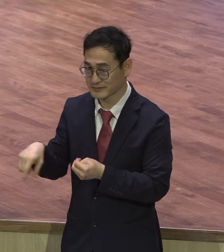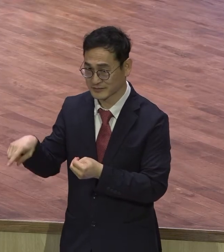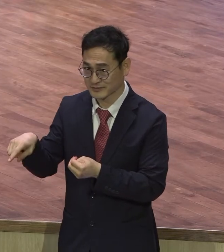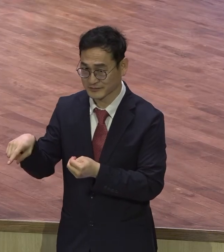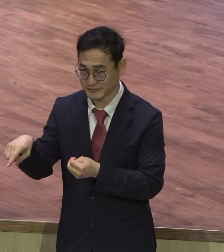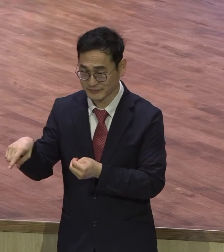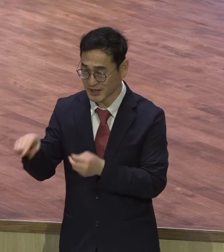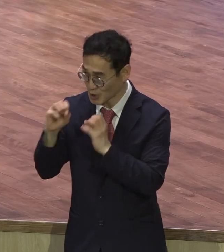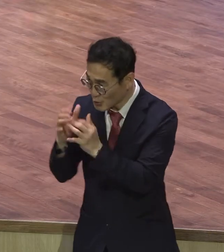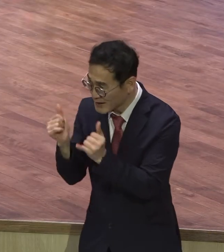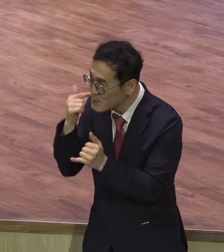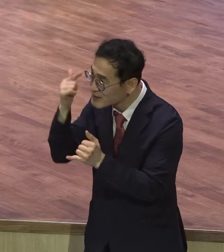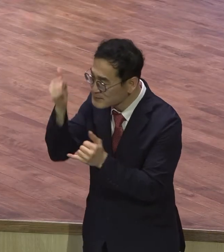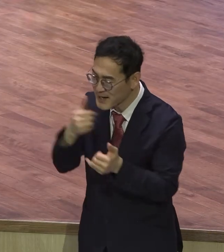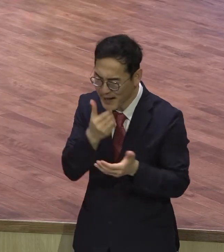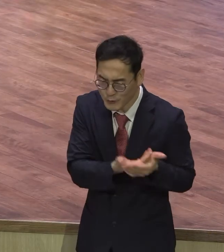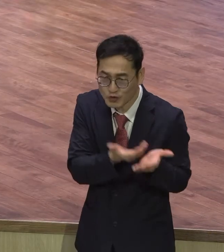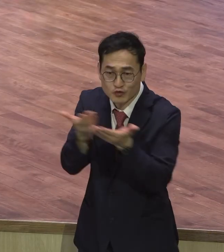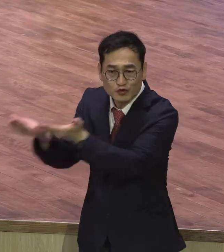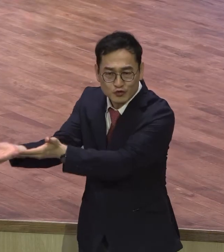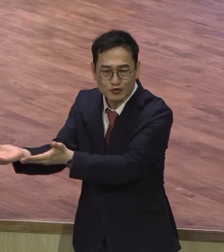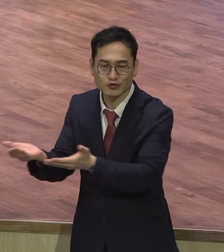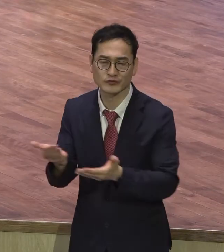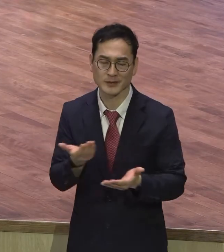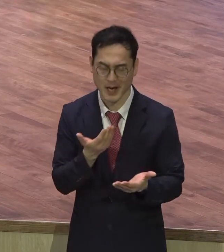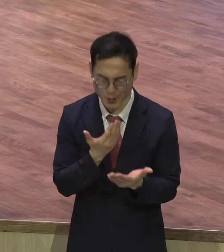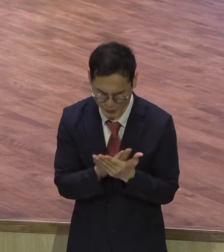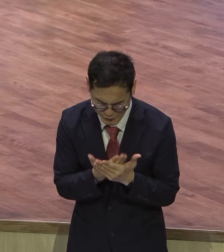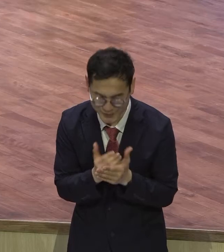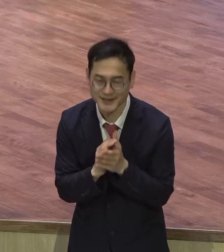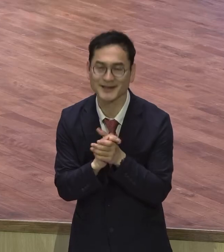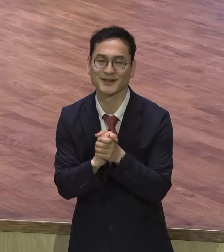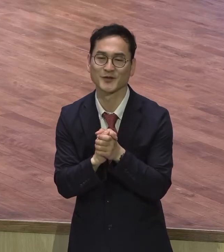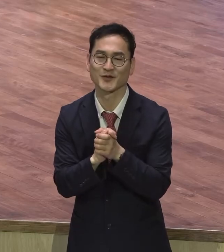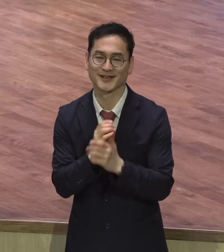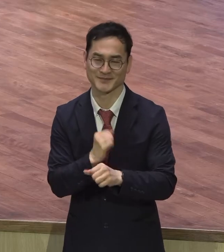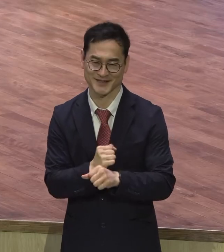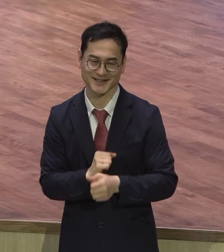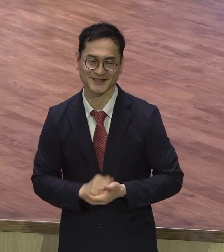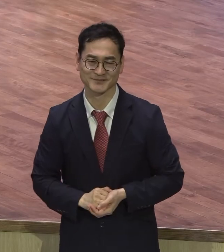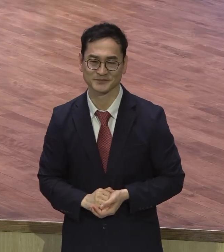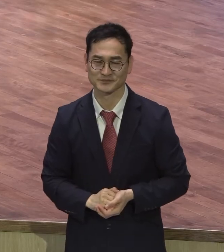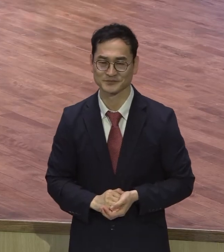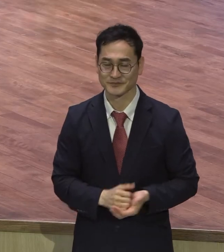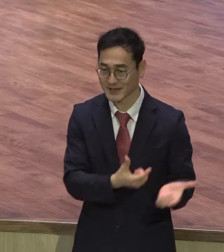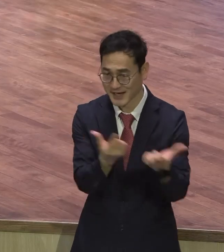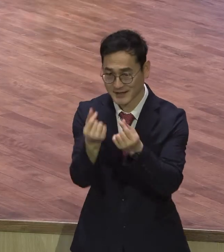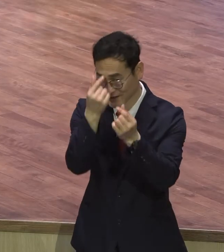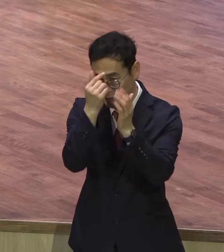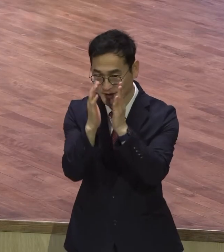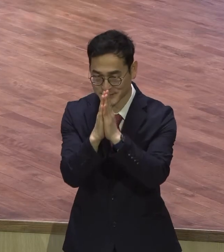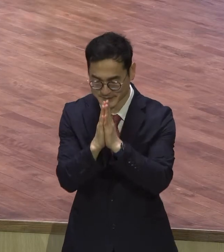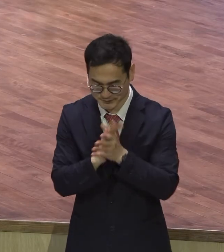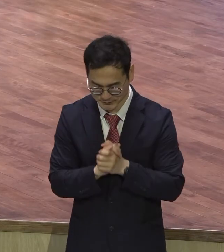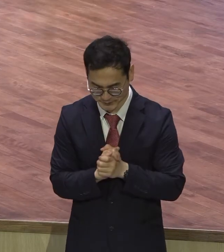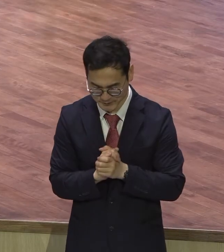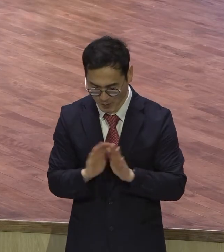성장하기를 제물로 축복합니다 기도합시다 아버지 하나님 오늘 백부장의 큰 믿음을